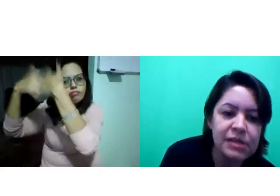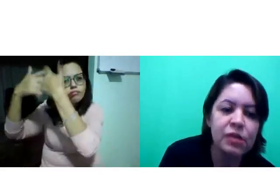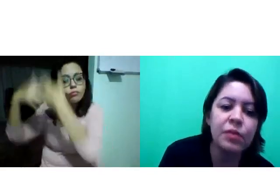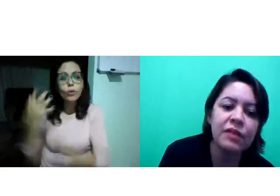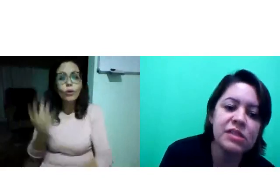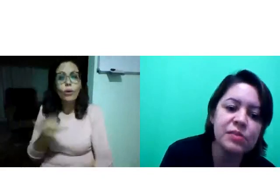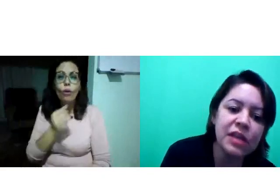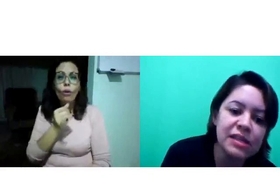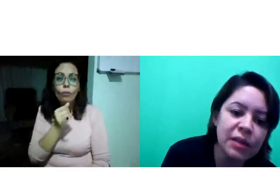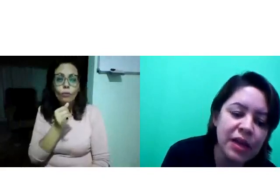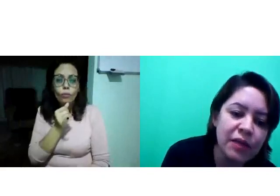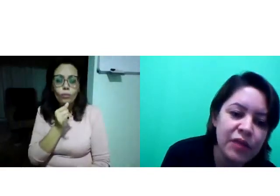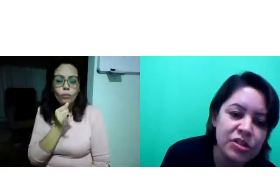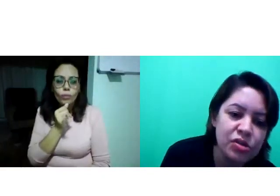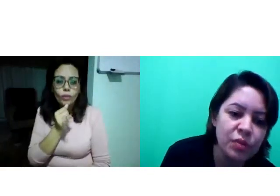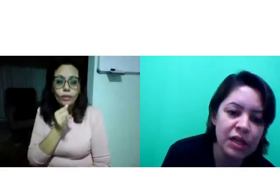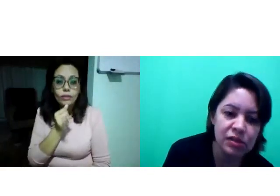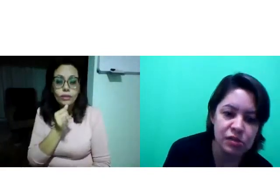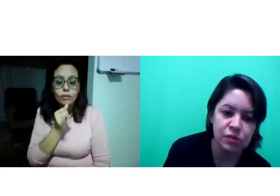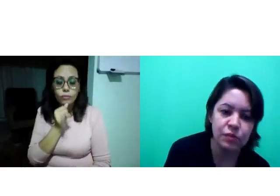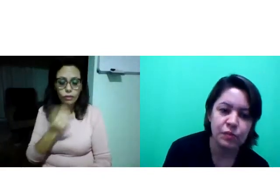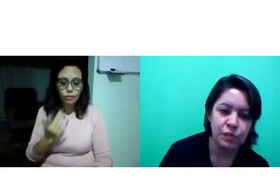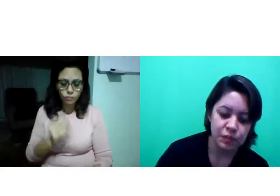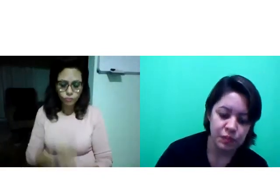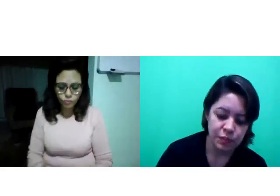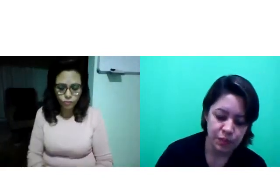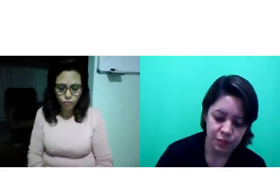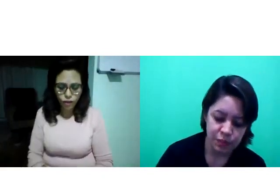compreensão para que vocês pudessem também refletir sobre isso.